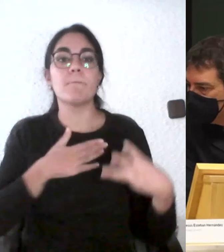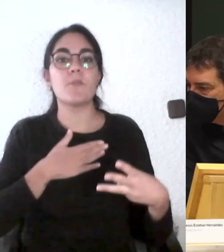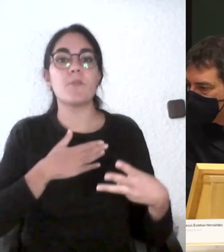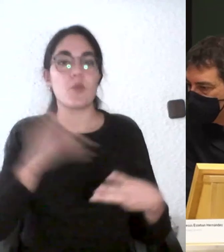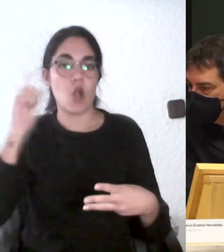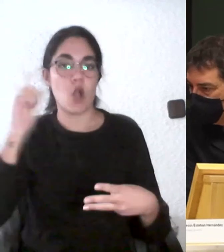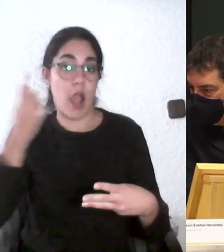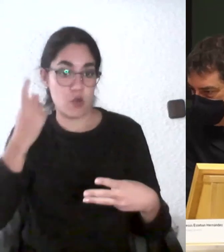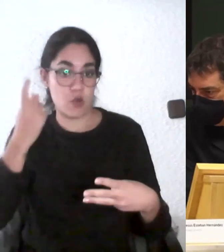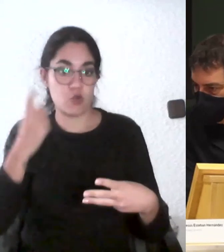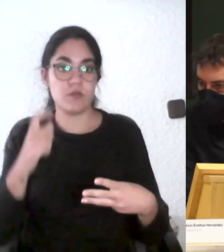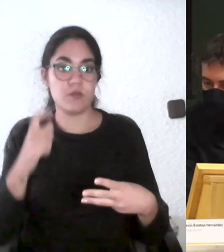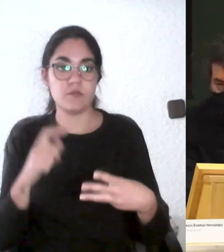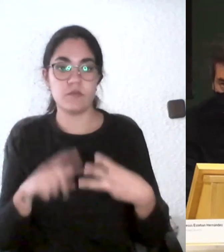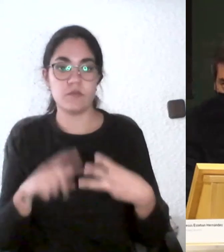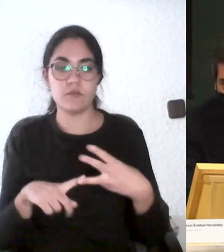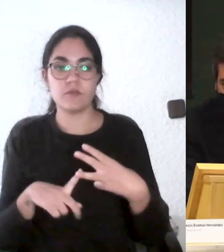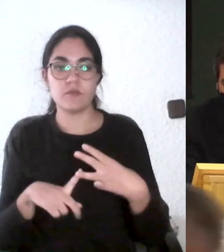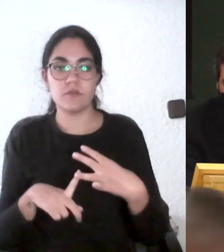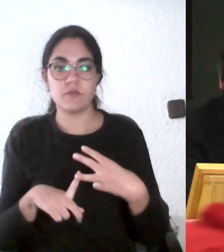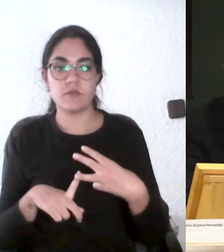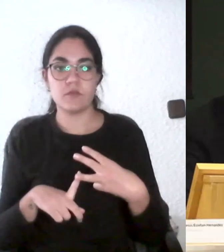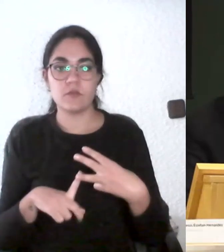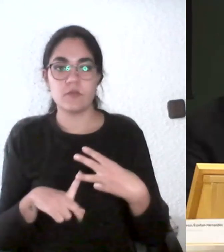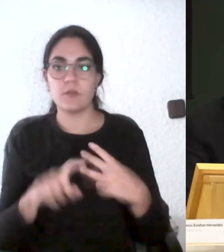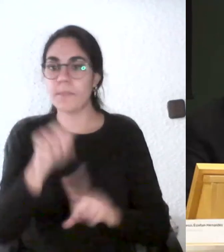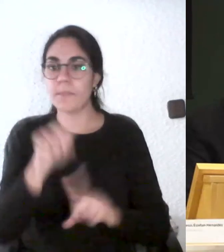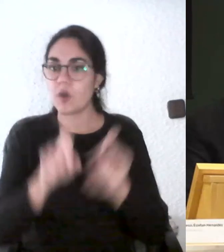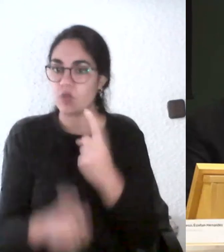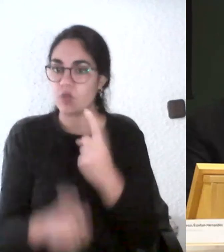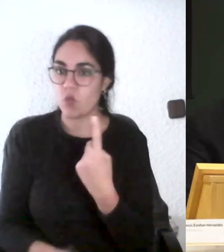creo que solo es una solo es una solo es una